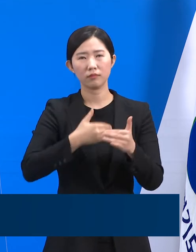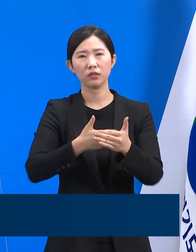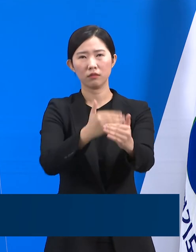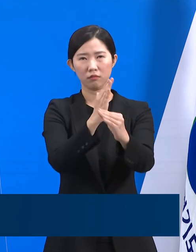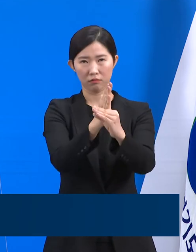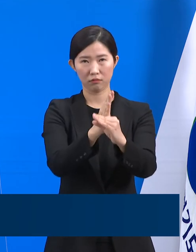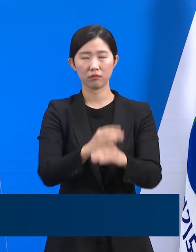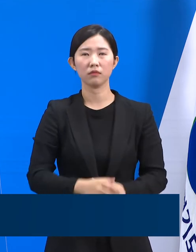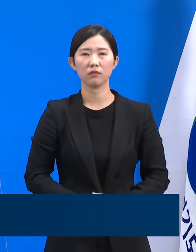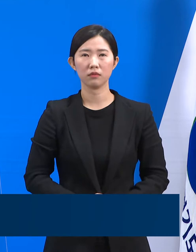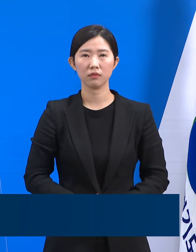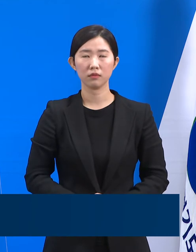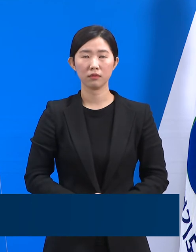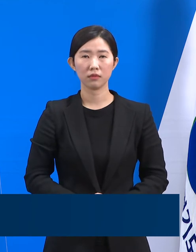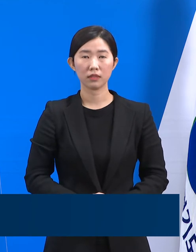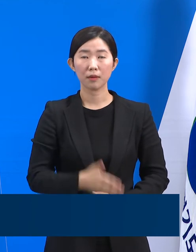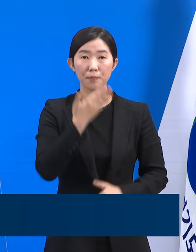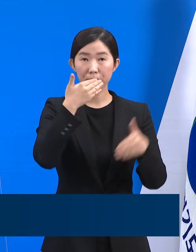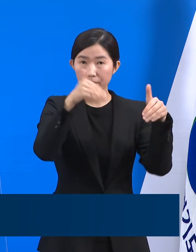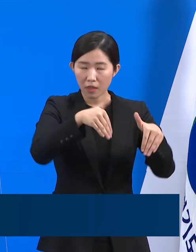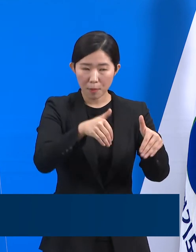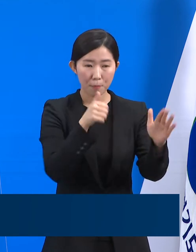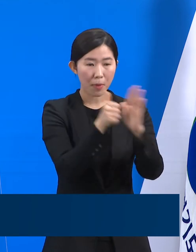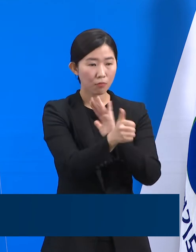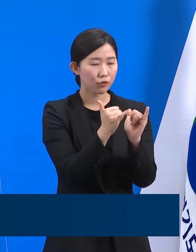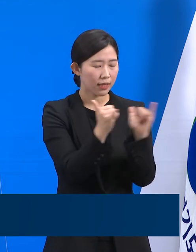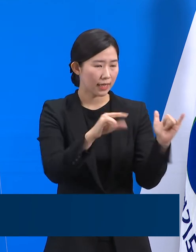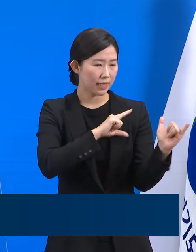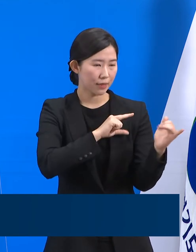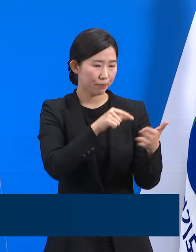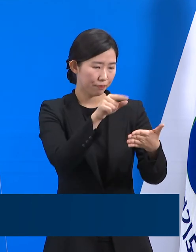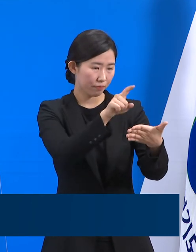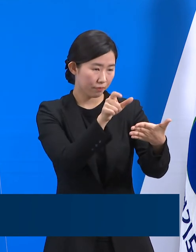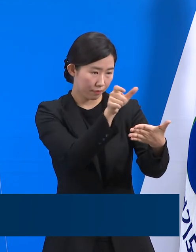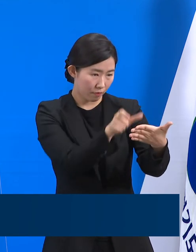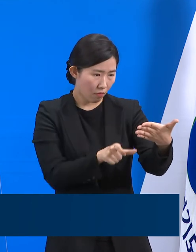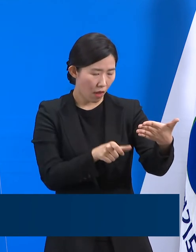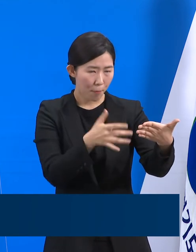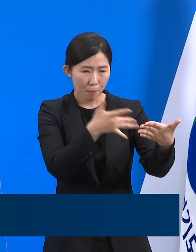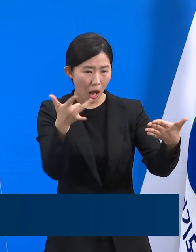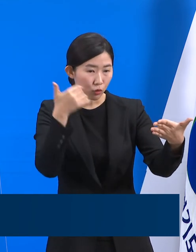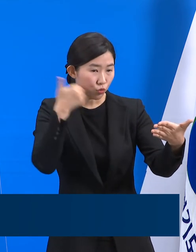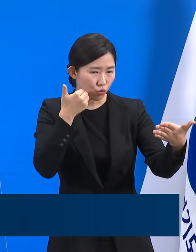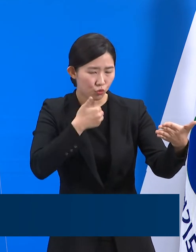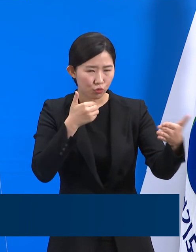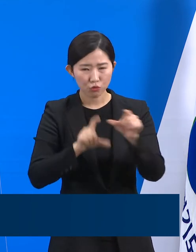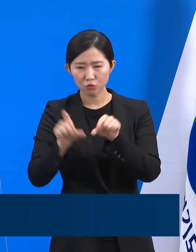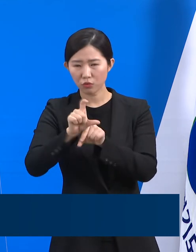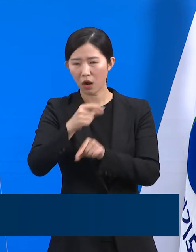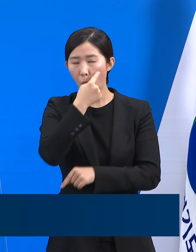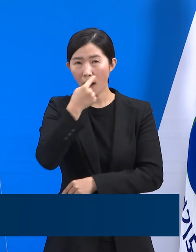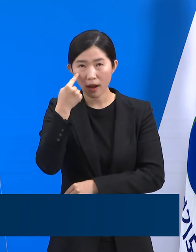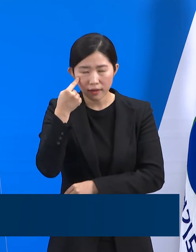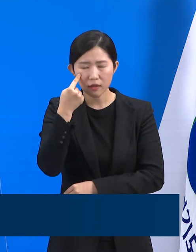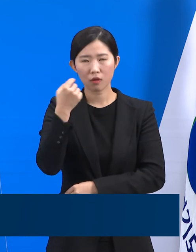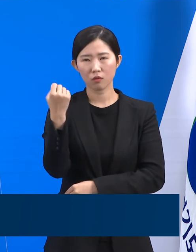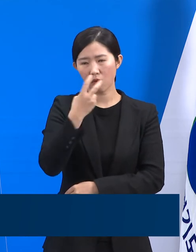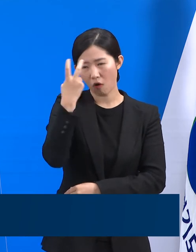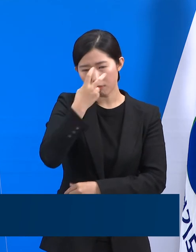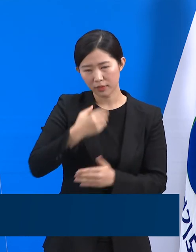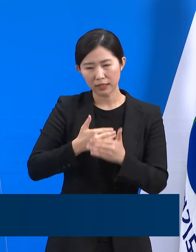식당 방문자 명단에서 누락된 인원을 추가로 확인하여 검사를 실시하고 있습니다.